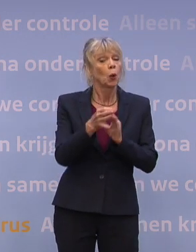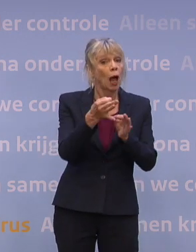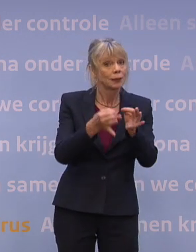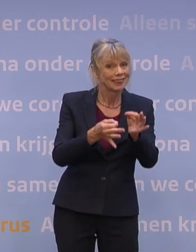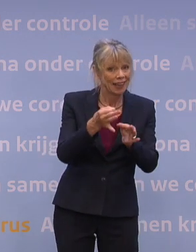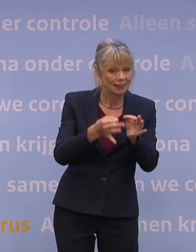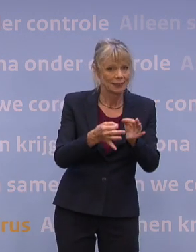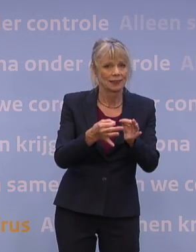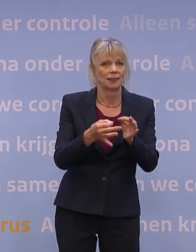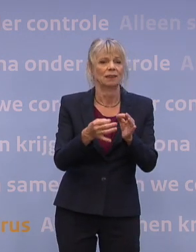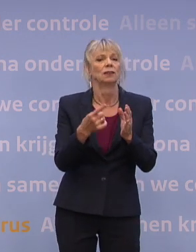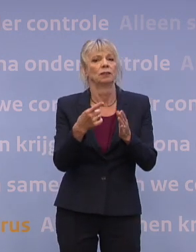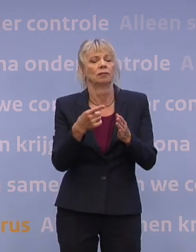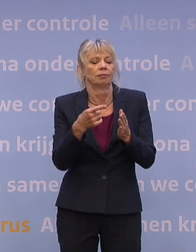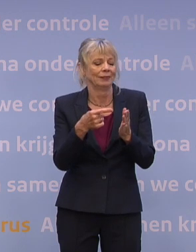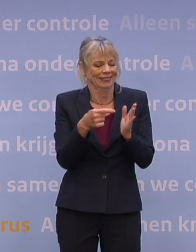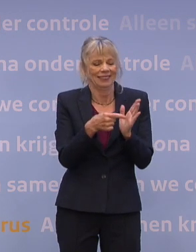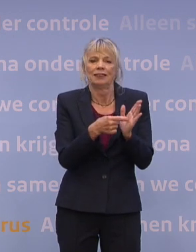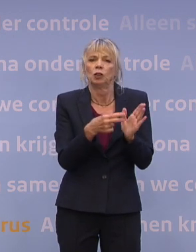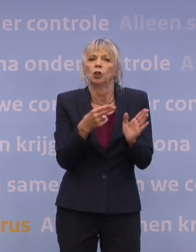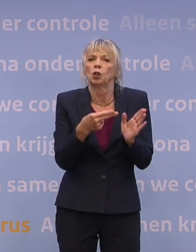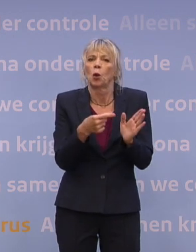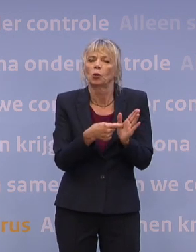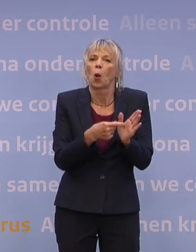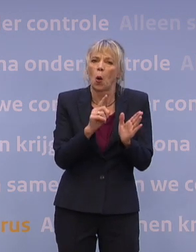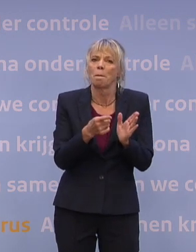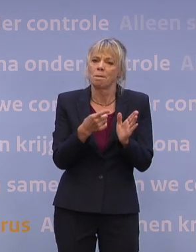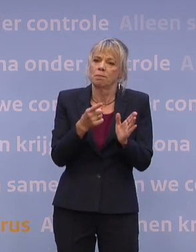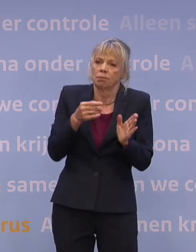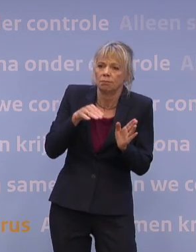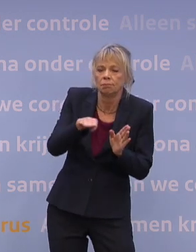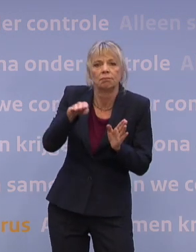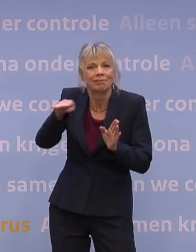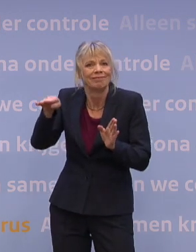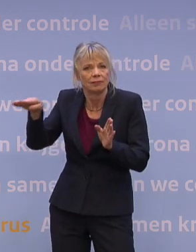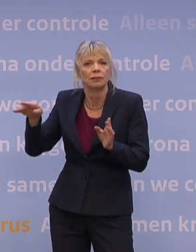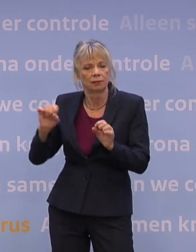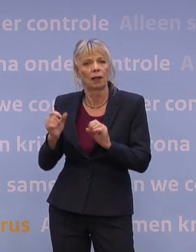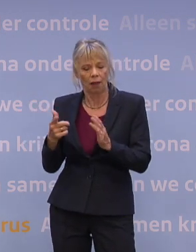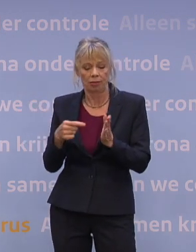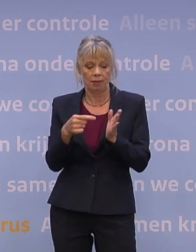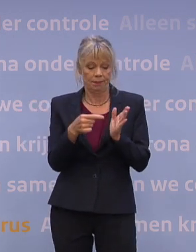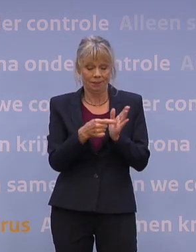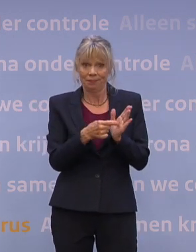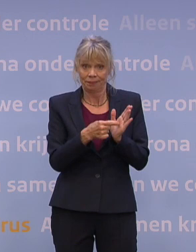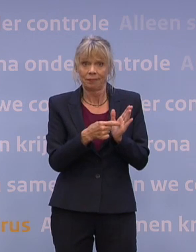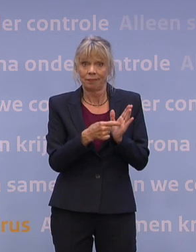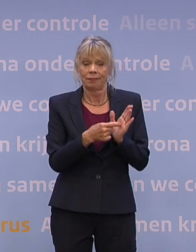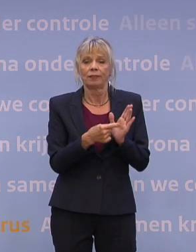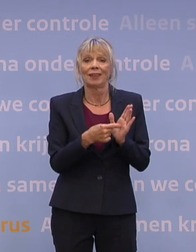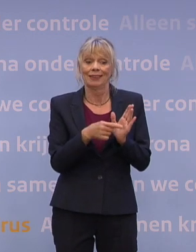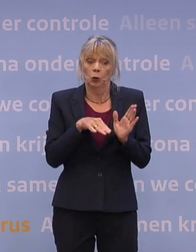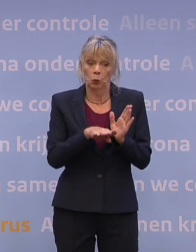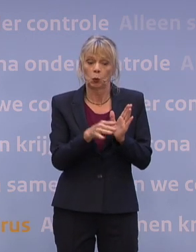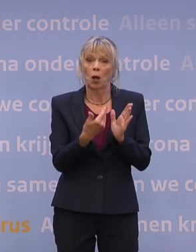nodig hebben om dingen weer eerder mogelijk te maken of meer dingen mogelijk te maken. Stel dat je dat straks eventjes niet meer nodig hebt, dat heb je natuurlijk wel staan op het moment dat je